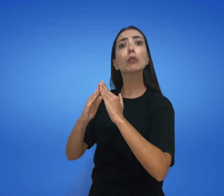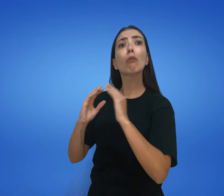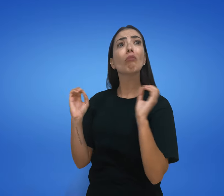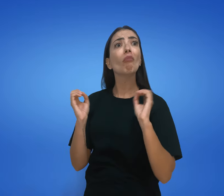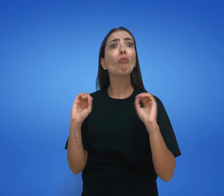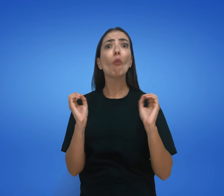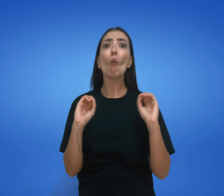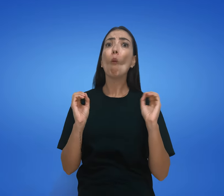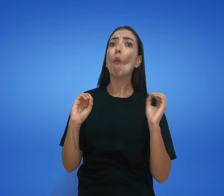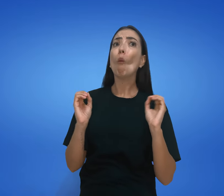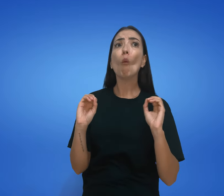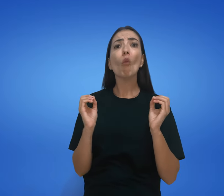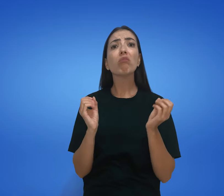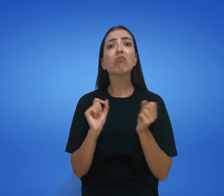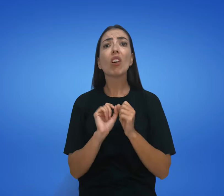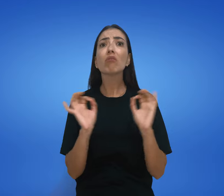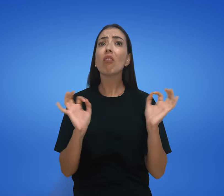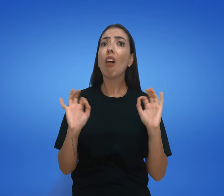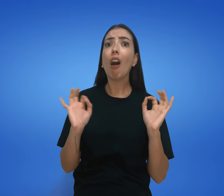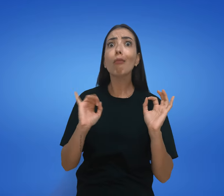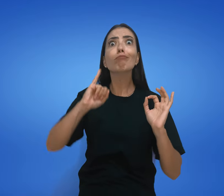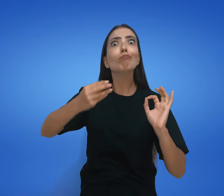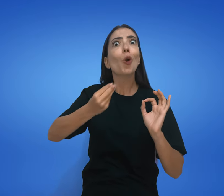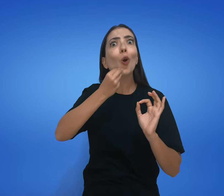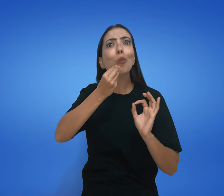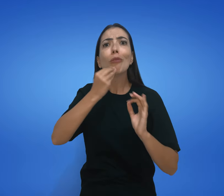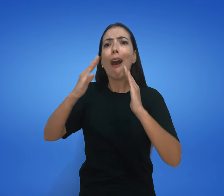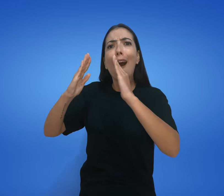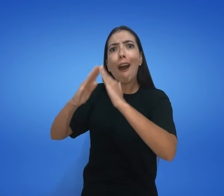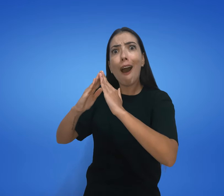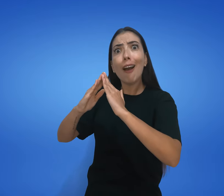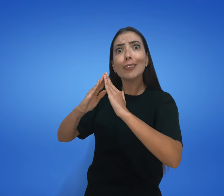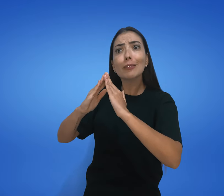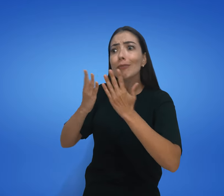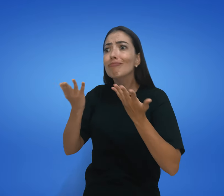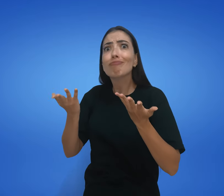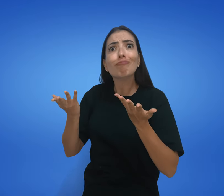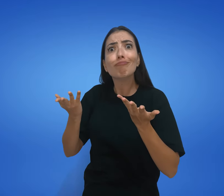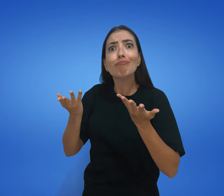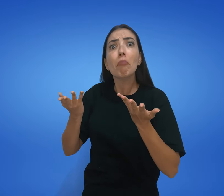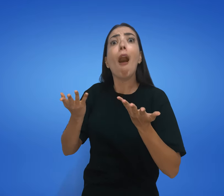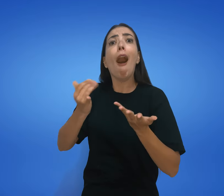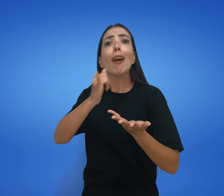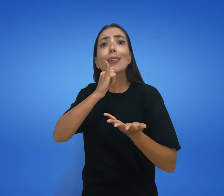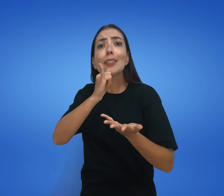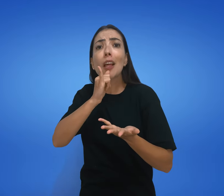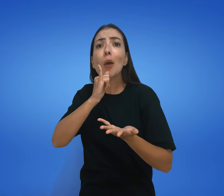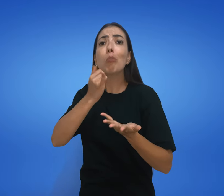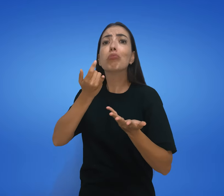não faz nada, não estuda nada, não pratica, como que a fluência vai acontecer?